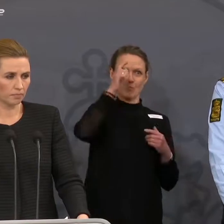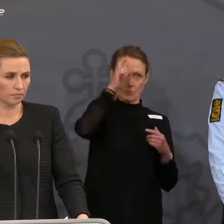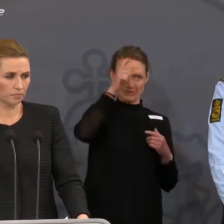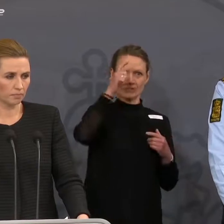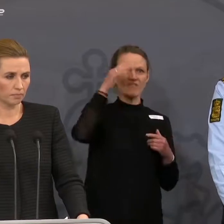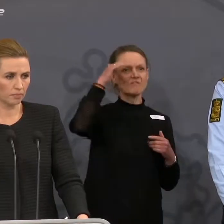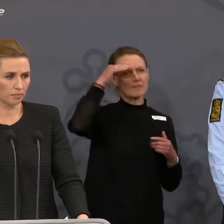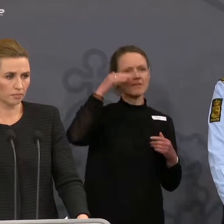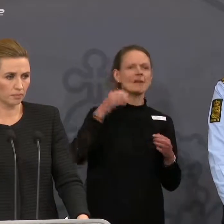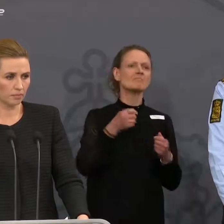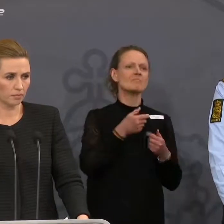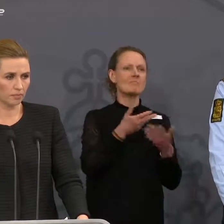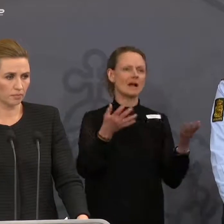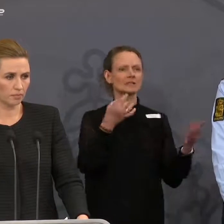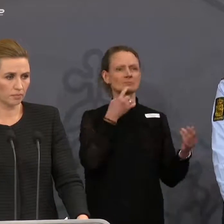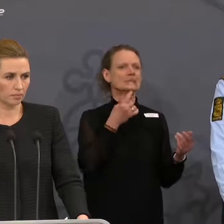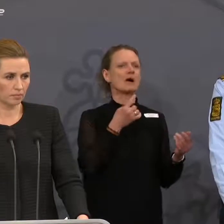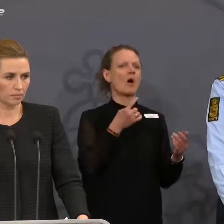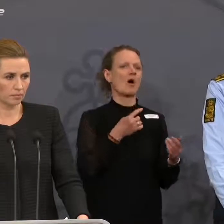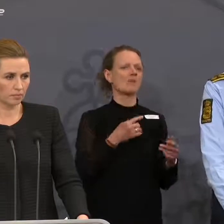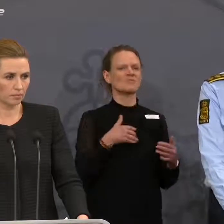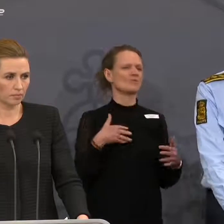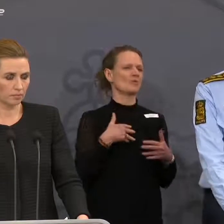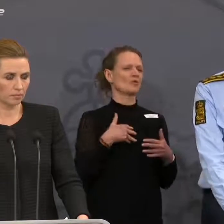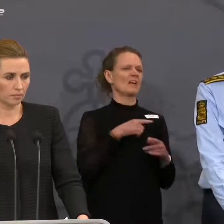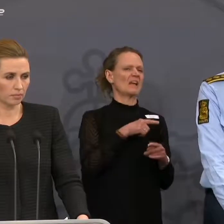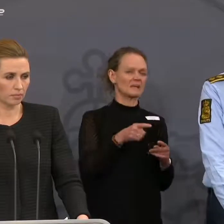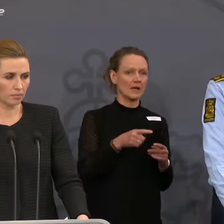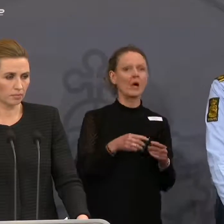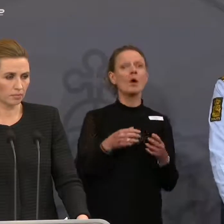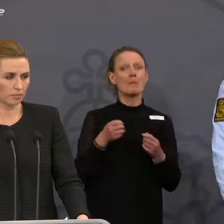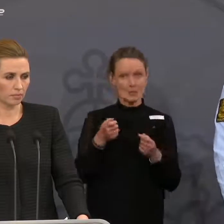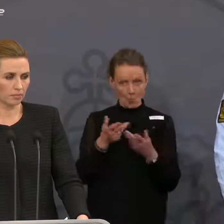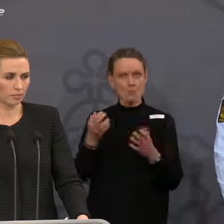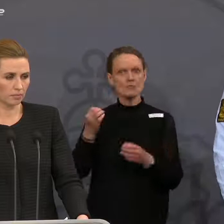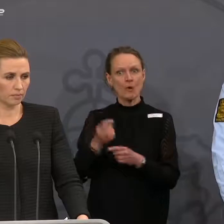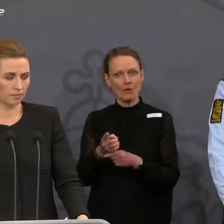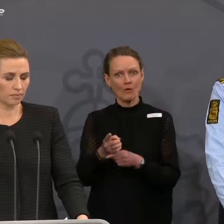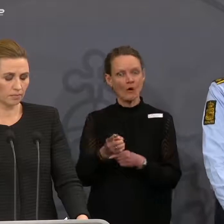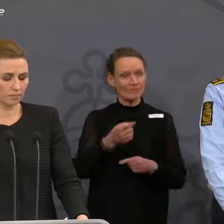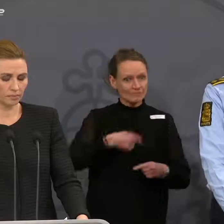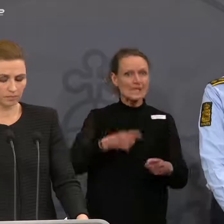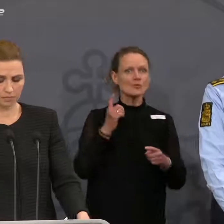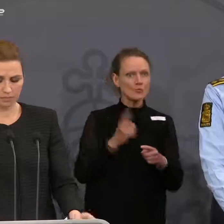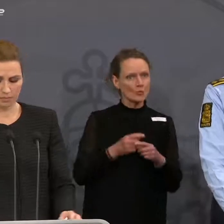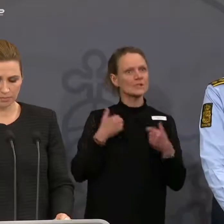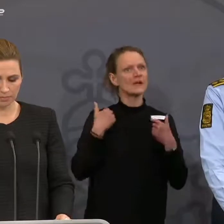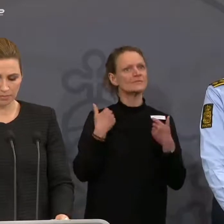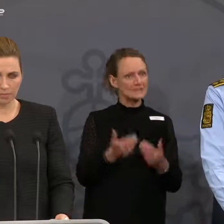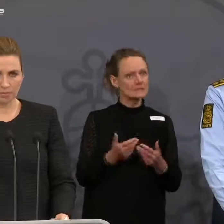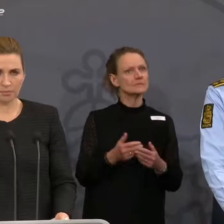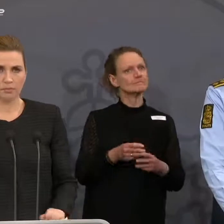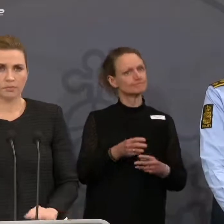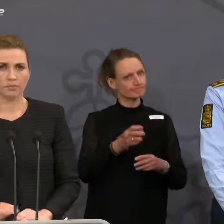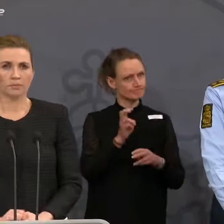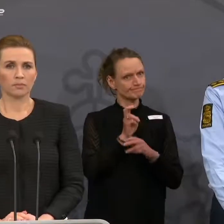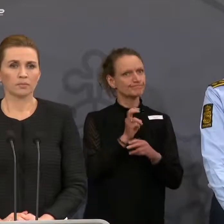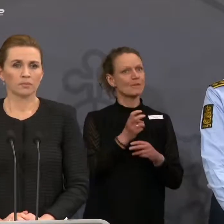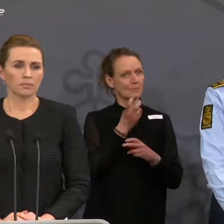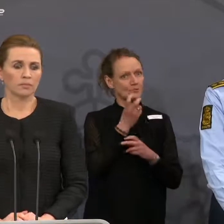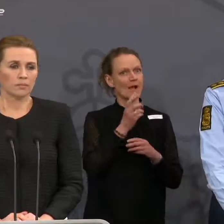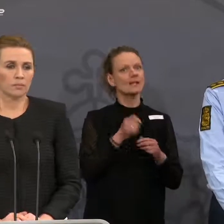men der er nogen, der med god ret frygter den. Vi bliver nødt til at vise ansvarlighed for at beskytte de mennesker i vores samfund, som det drejer sig om.